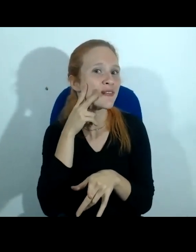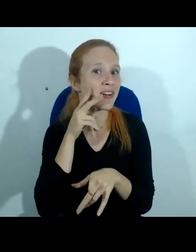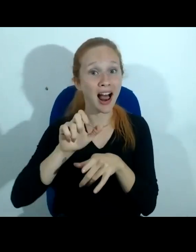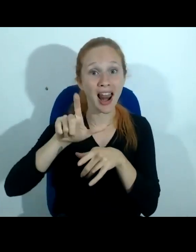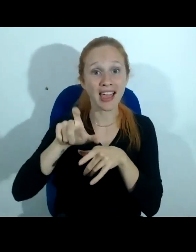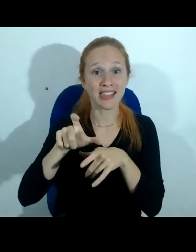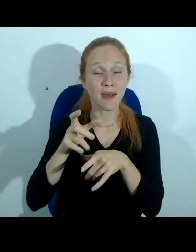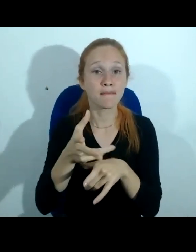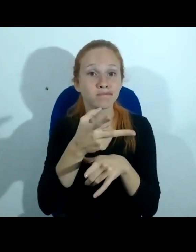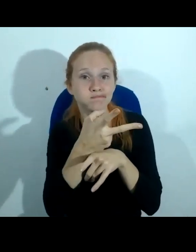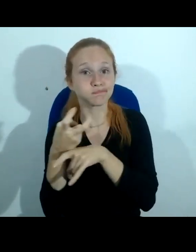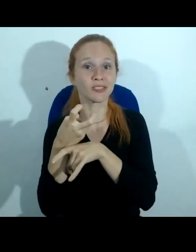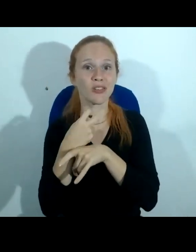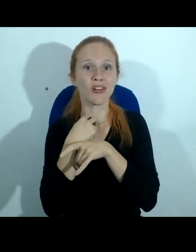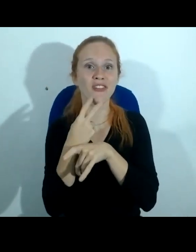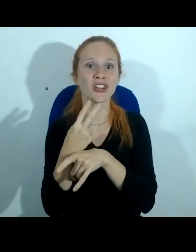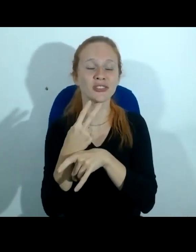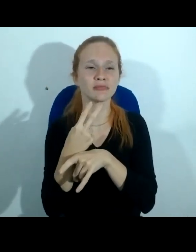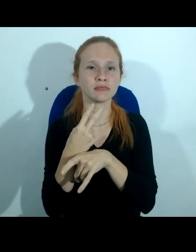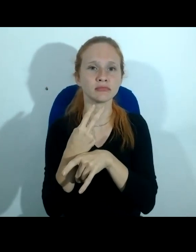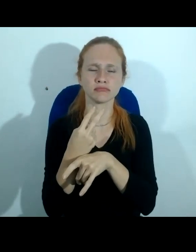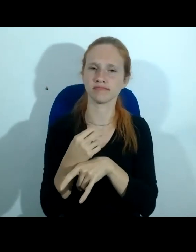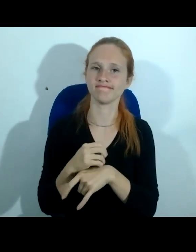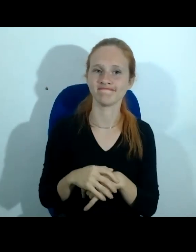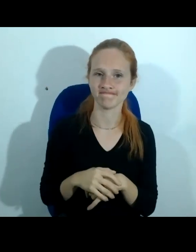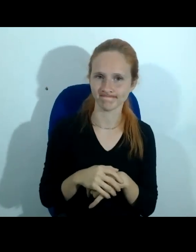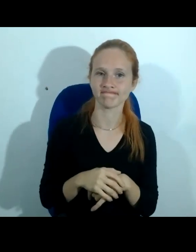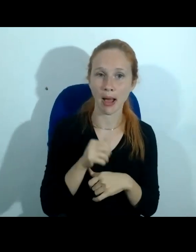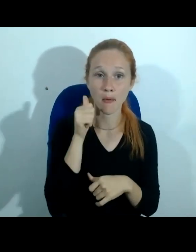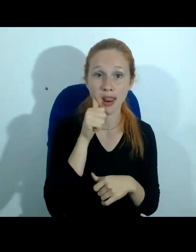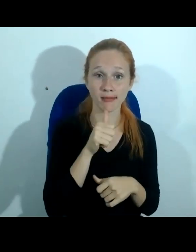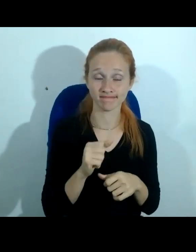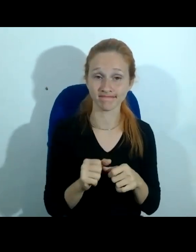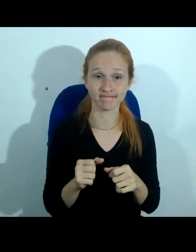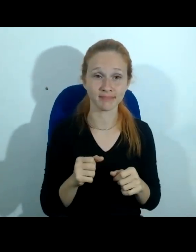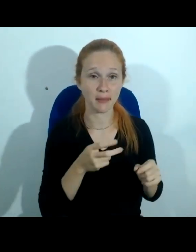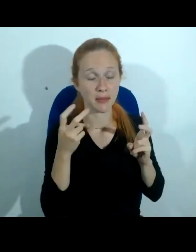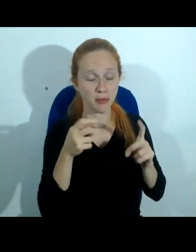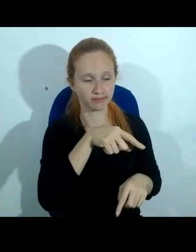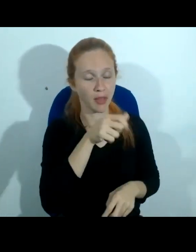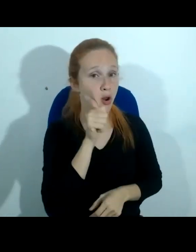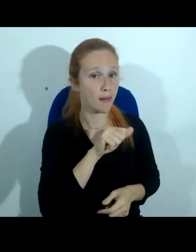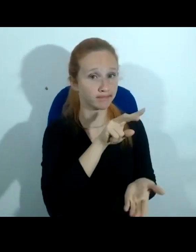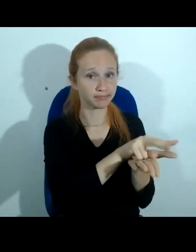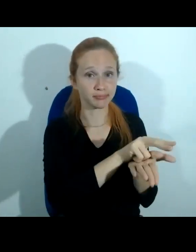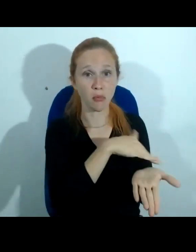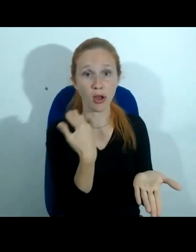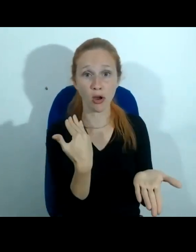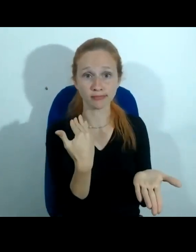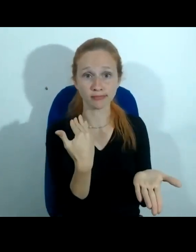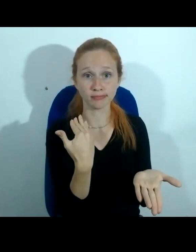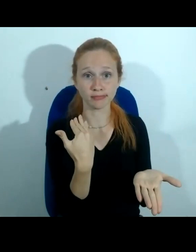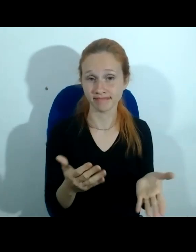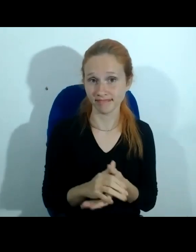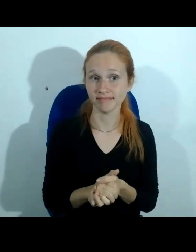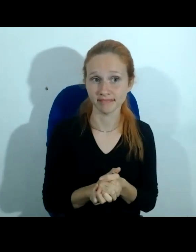ela parece morta ele é o principal suspeito e na delegacia ele declara olha eu não vejo essa